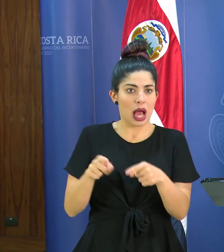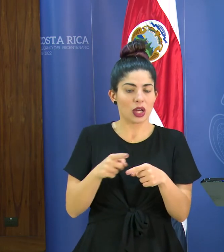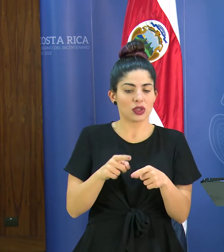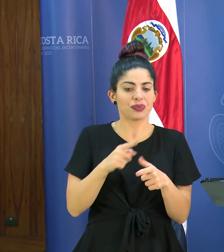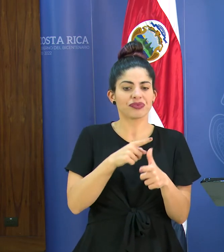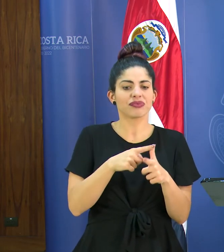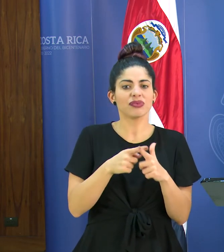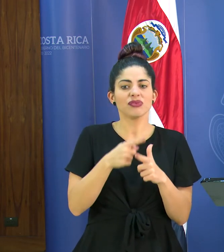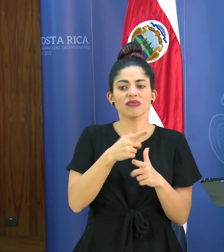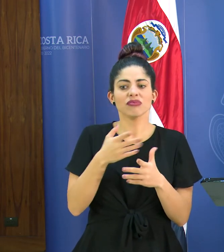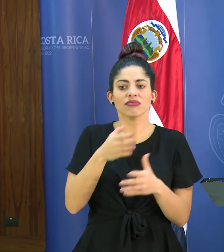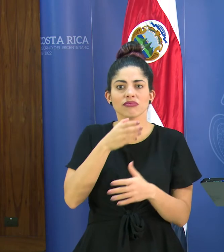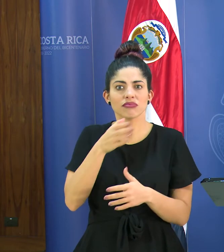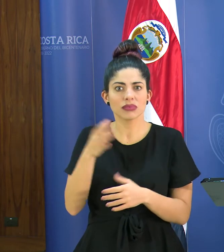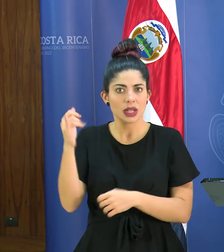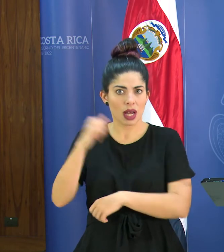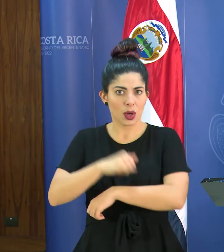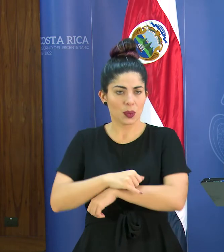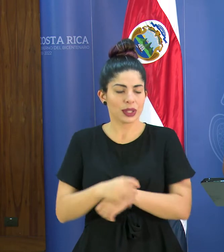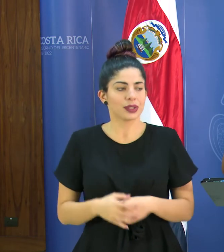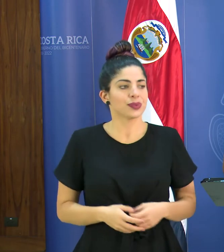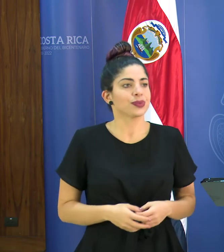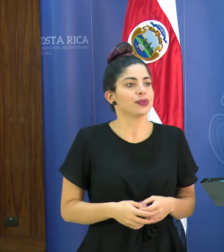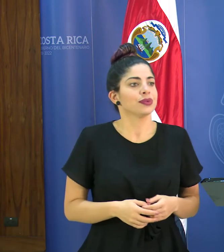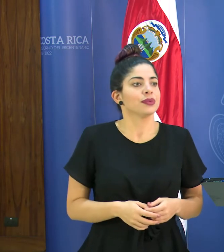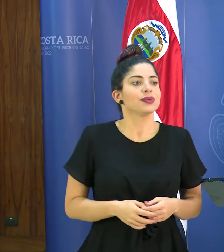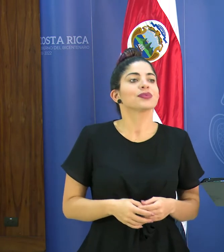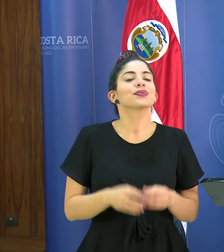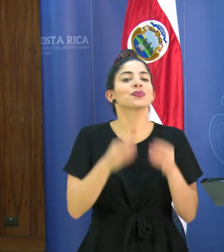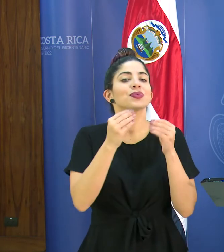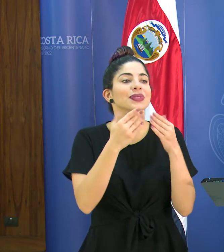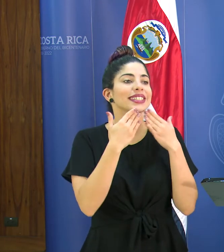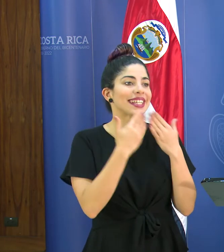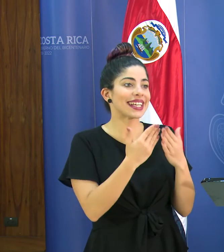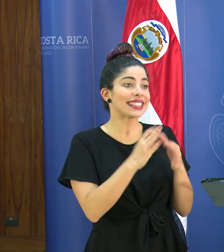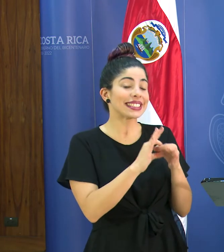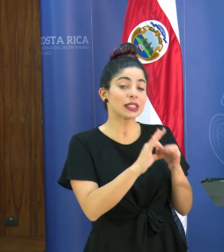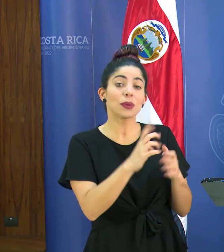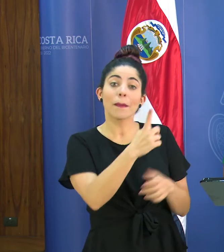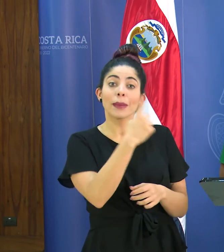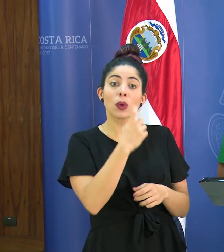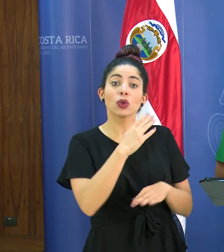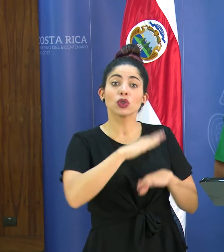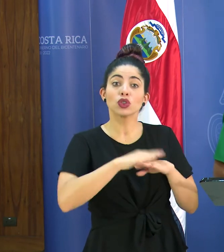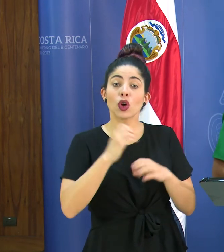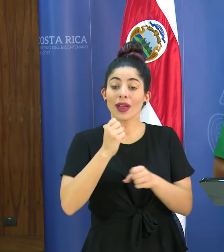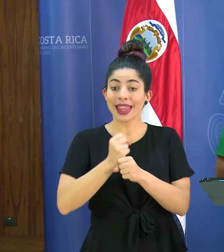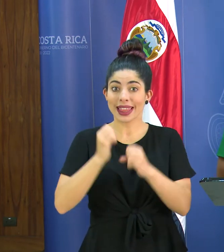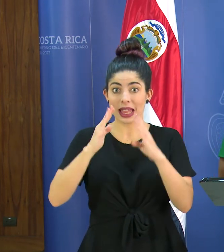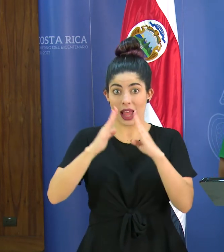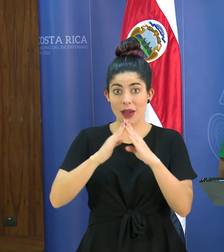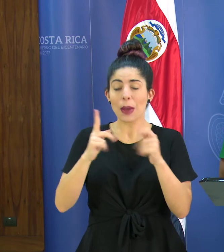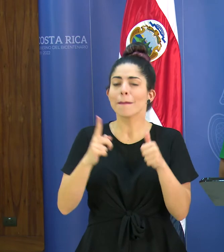reforzamiento hay en el tema del aeropuerto muchas gracias con respecto a la pregunta sobre el teletrabajo lo primero es que la